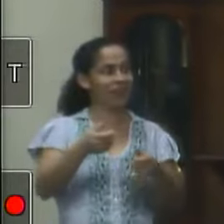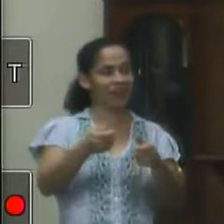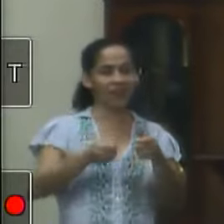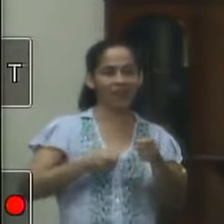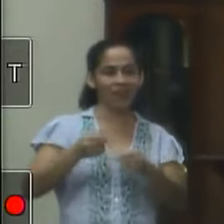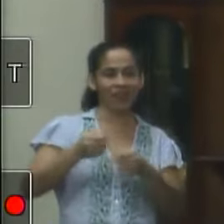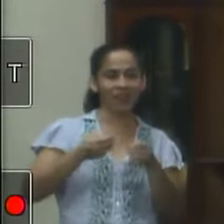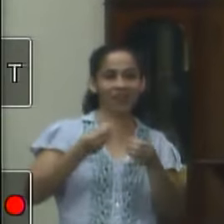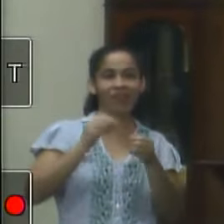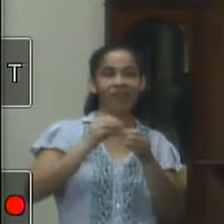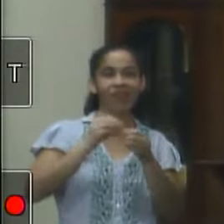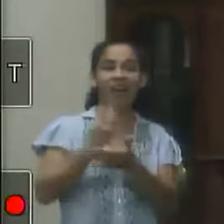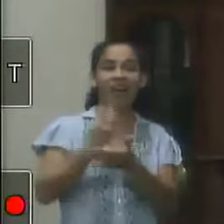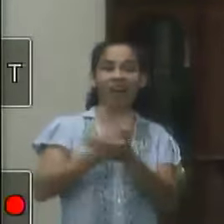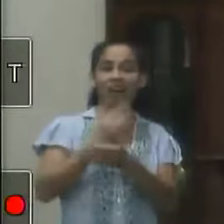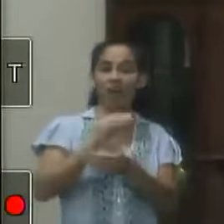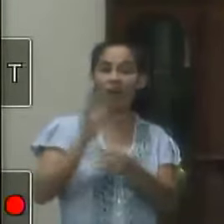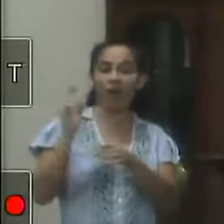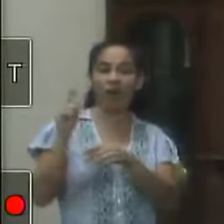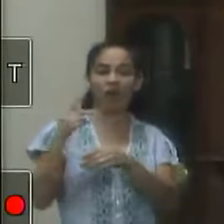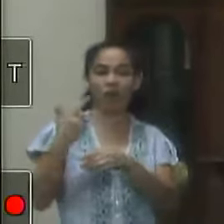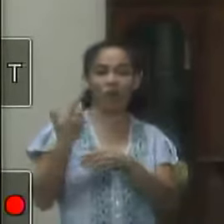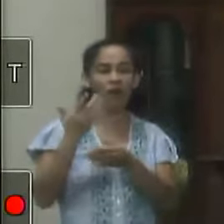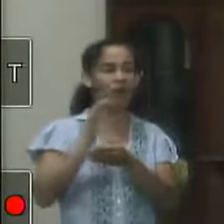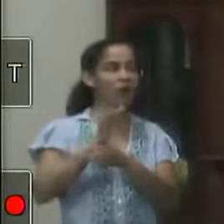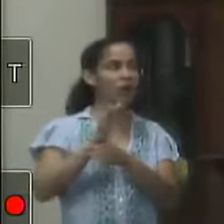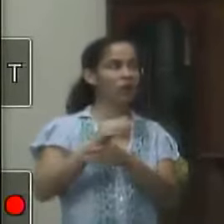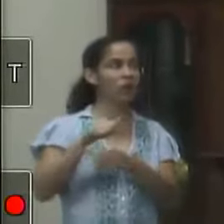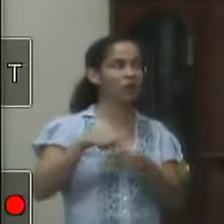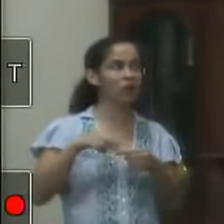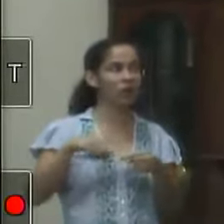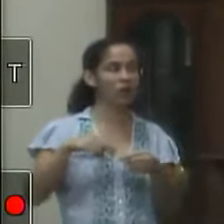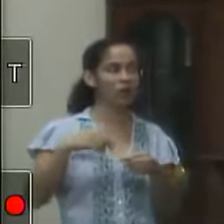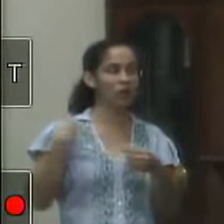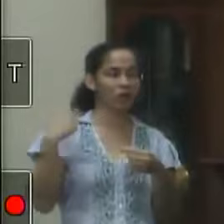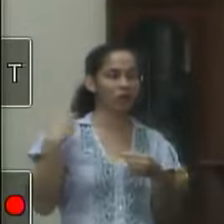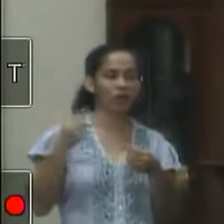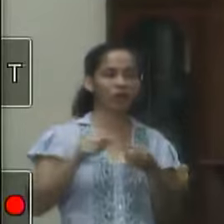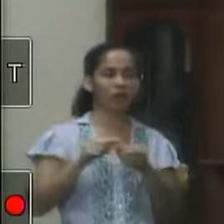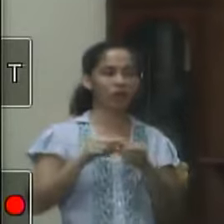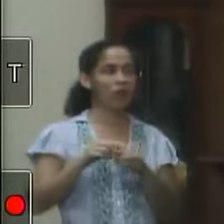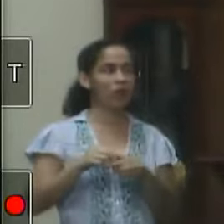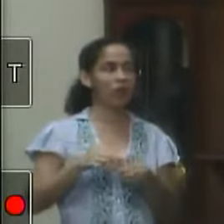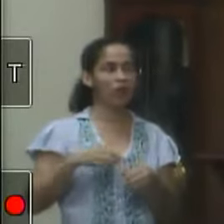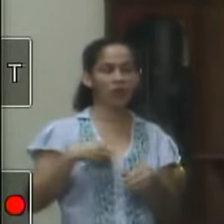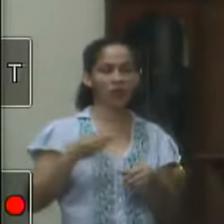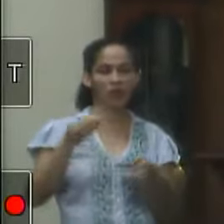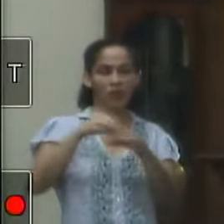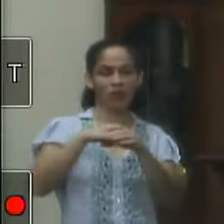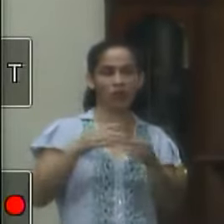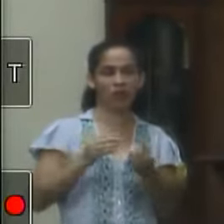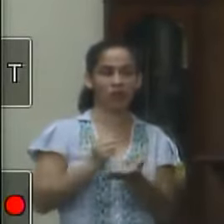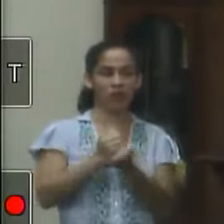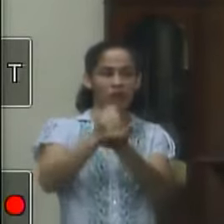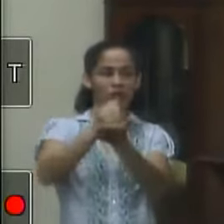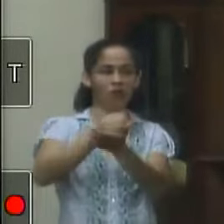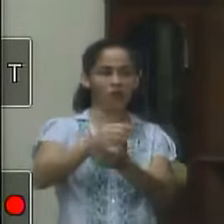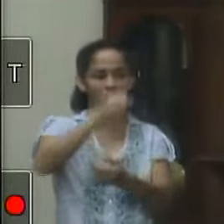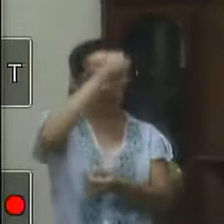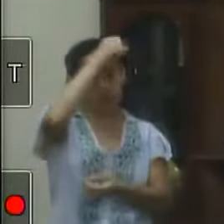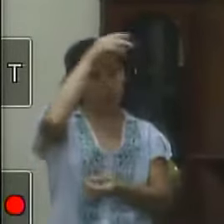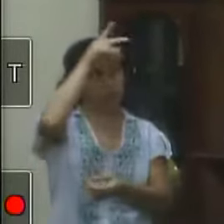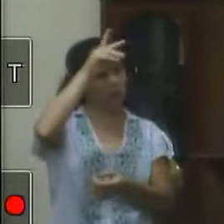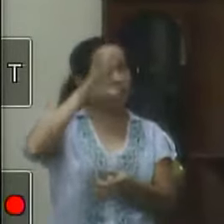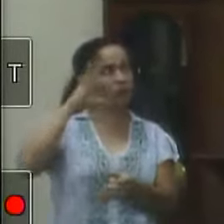vereador na hora que o bicho pega quem vai salvar teu emprego são eles aqui porque eles estão dando baixa sustentabilidade para o governo então